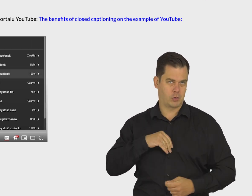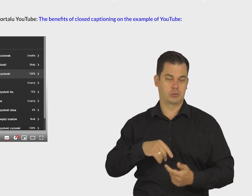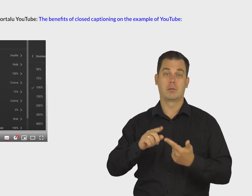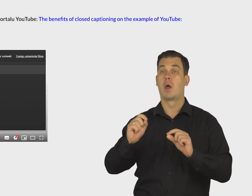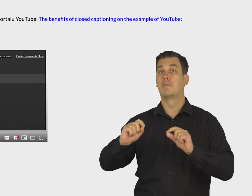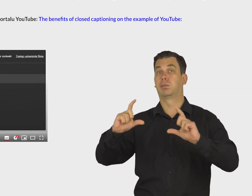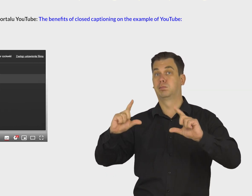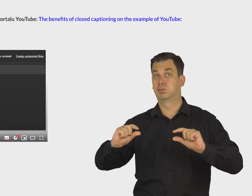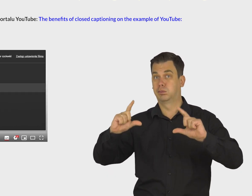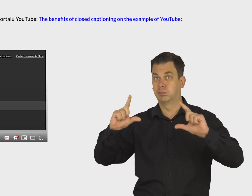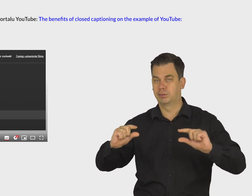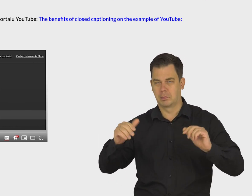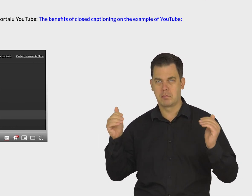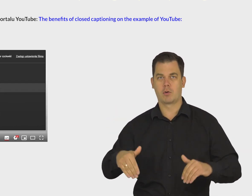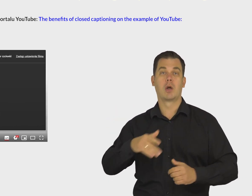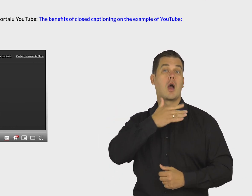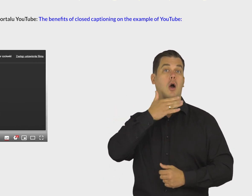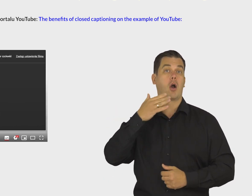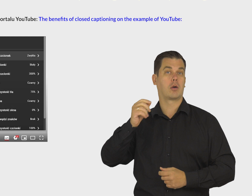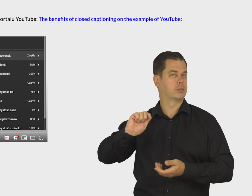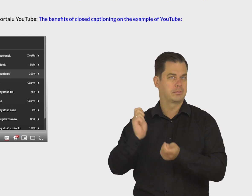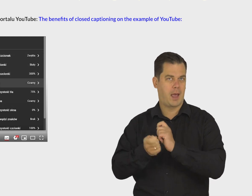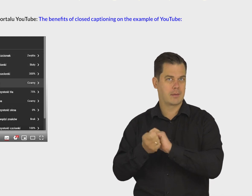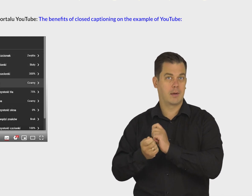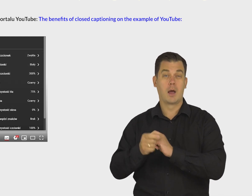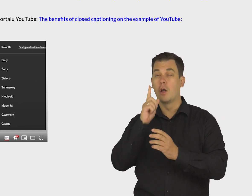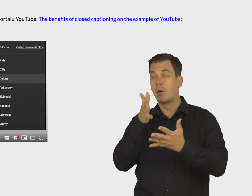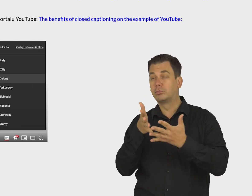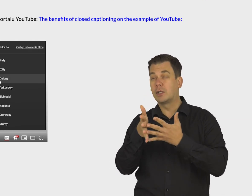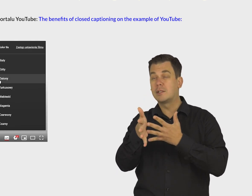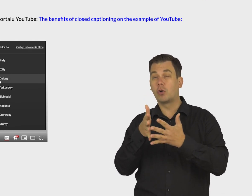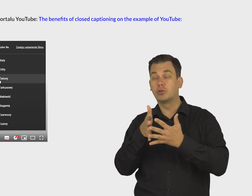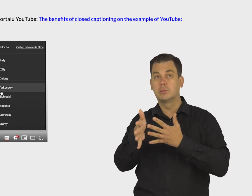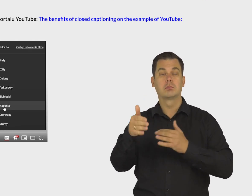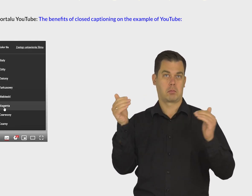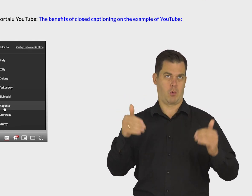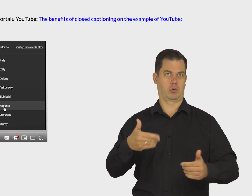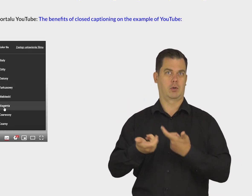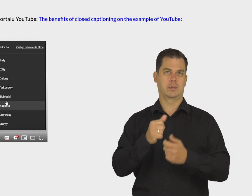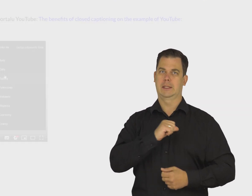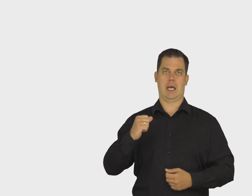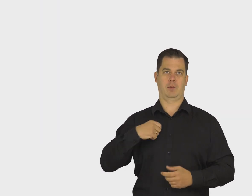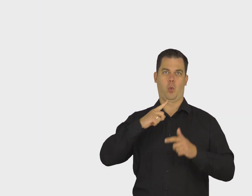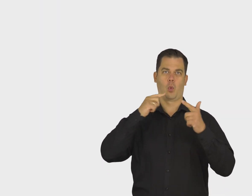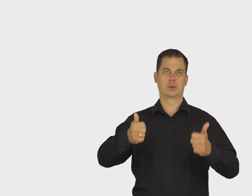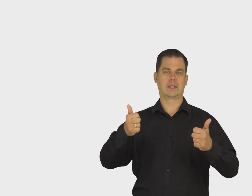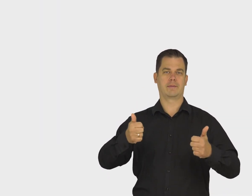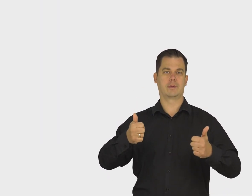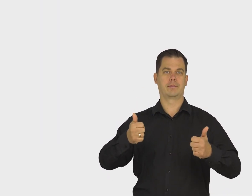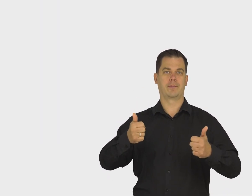zmienić jej rozmiar, zmienić kolor oraz przezroczystość tłaczy napisów. To teraz przechodzimy